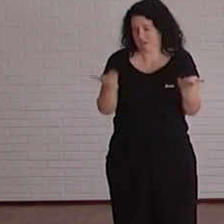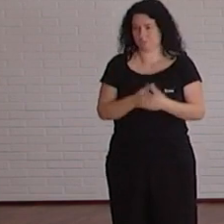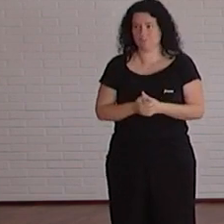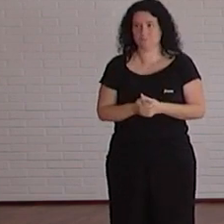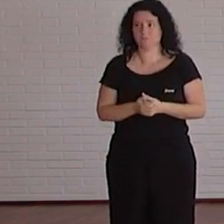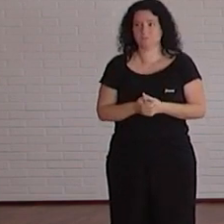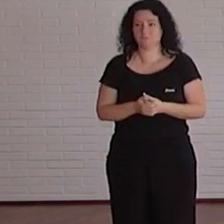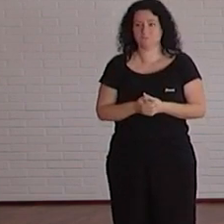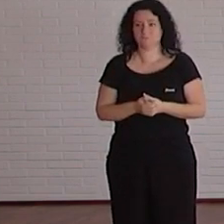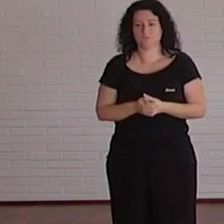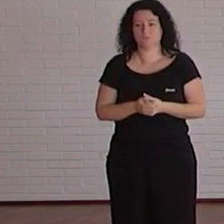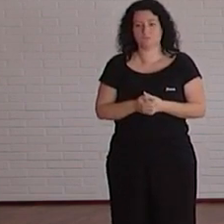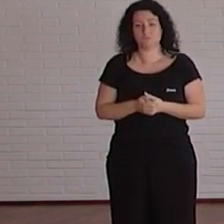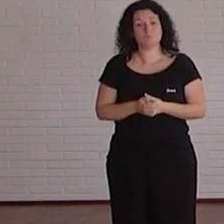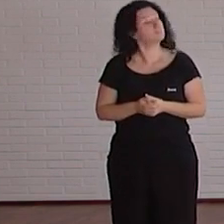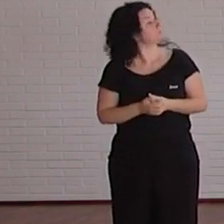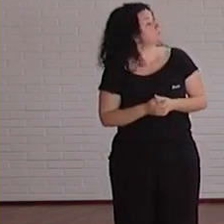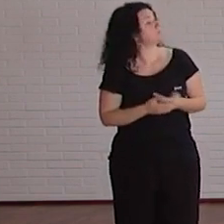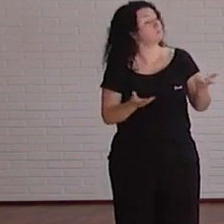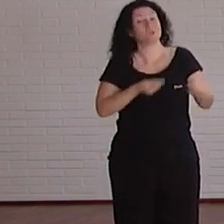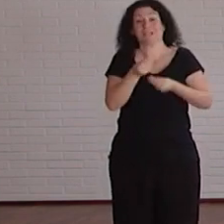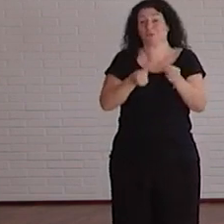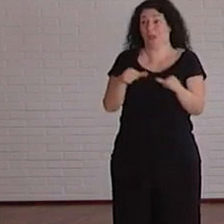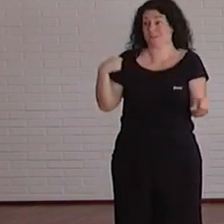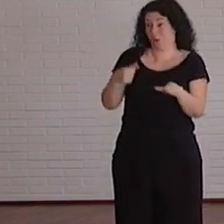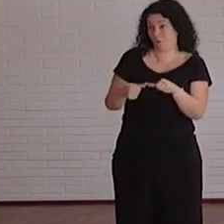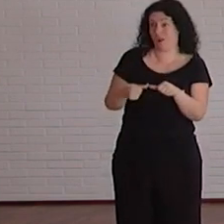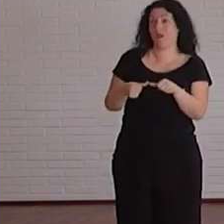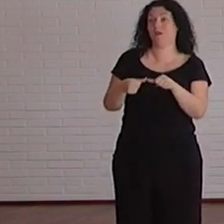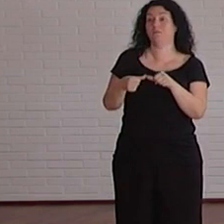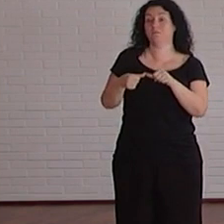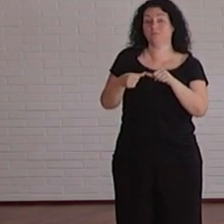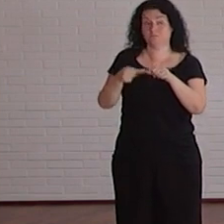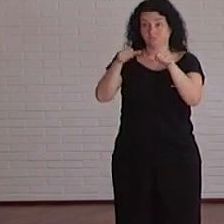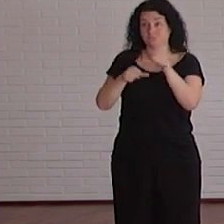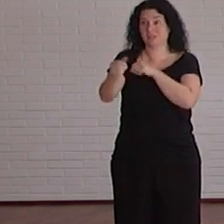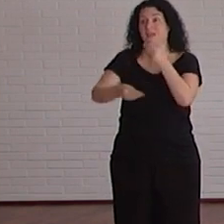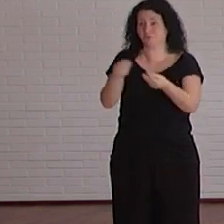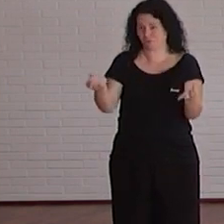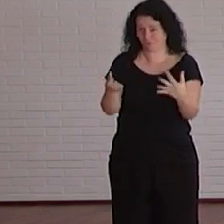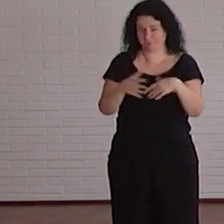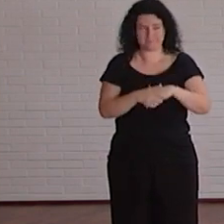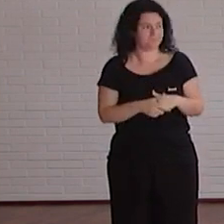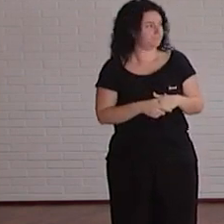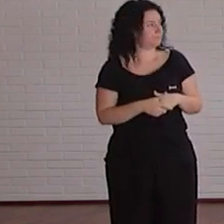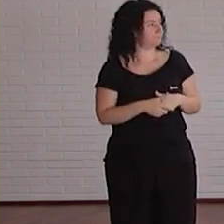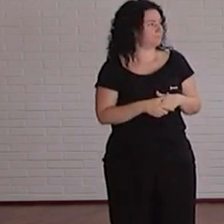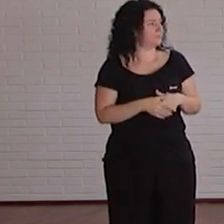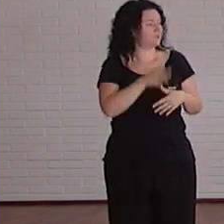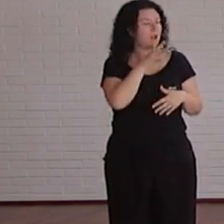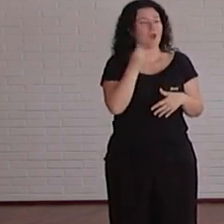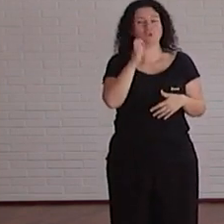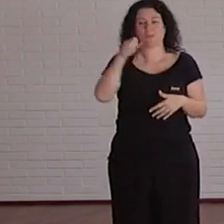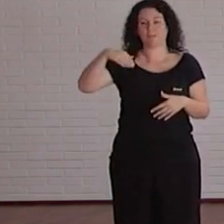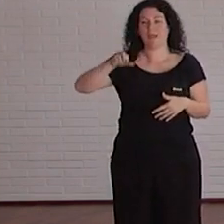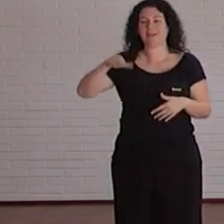Y bueno esto es lo que hemos hecho y en lo que estamos ahora mismo os voy a dejar ahora con José María para que os dé algunas